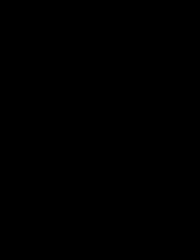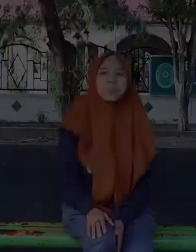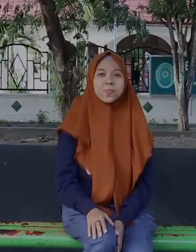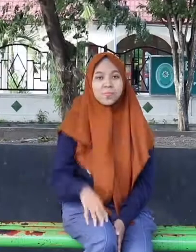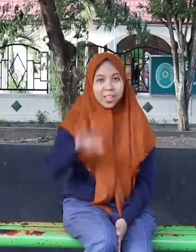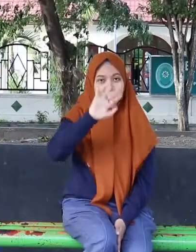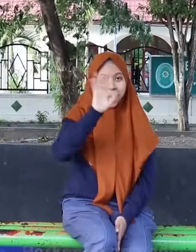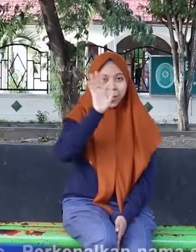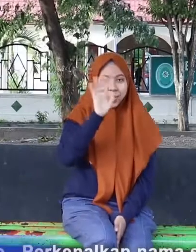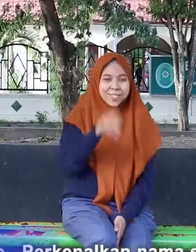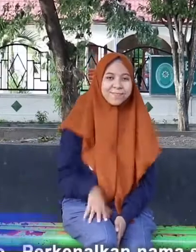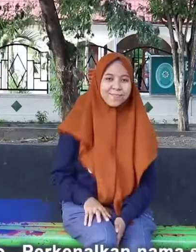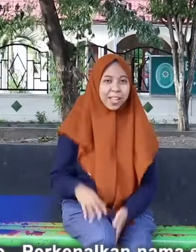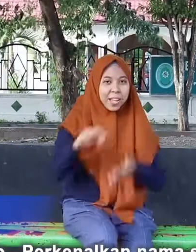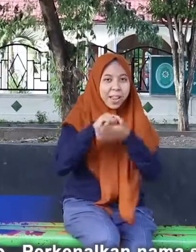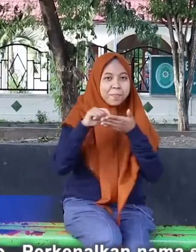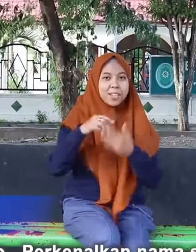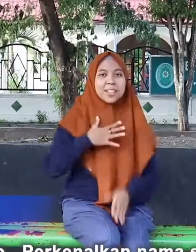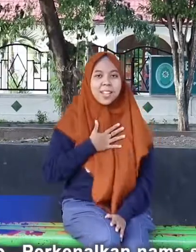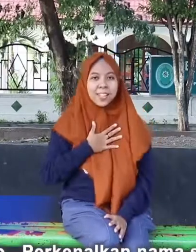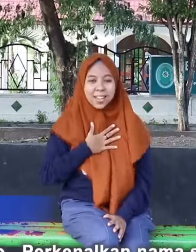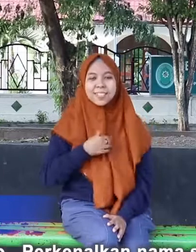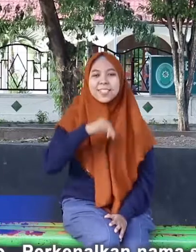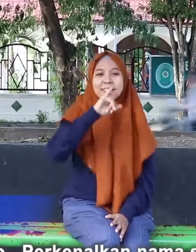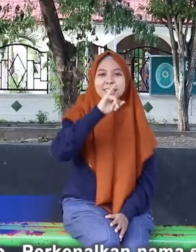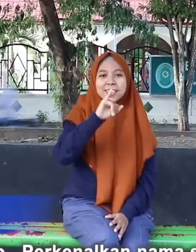Halo, perkenalkan nama saya Iin.